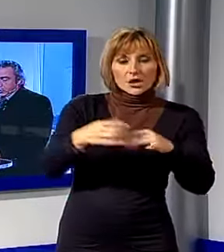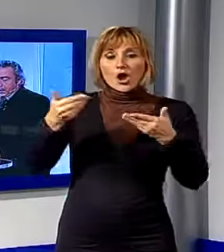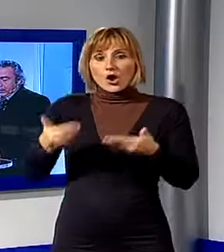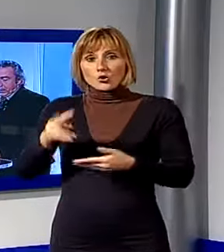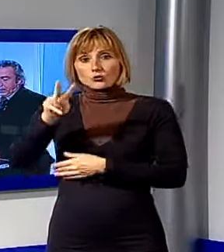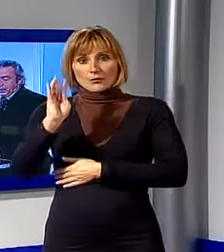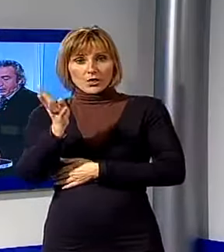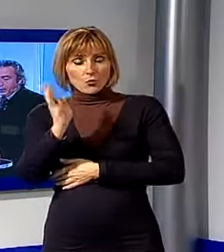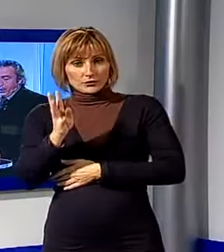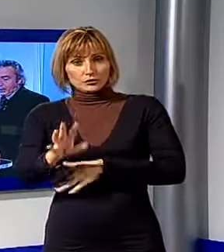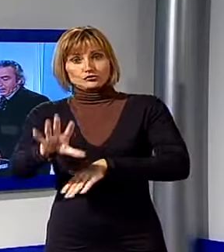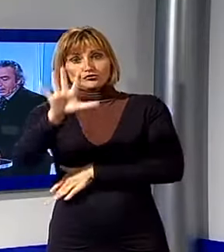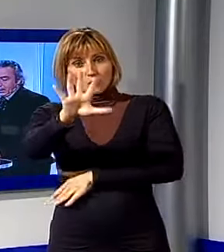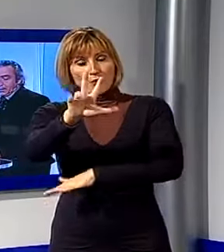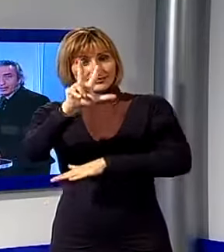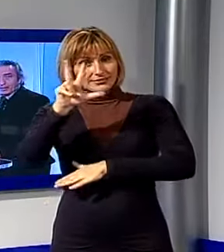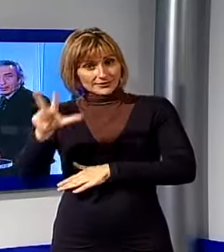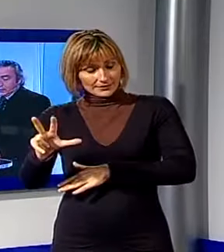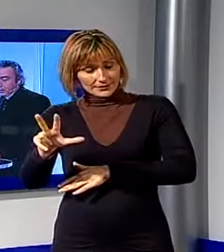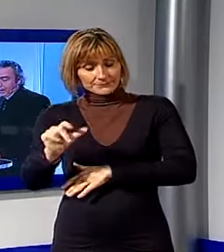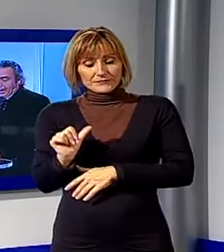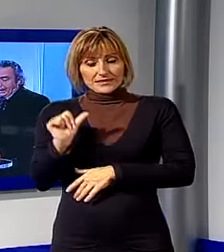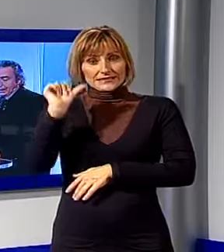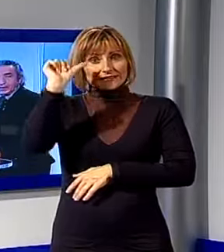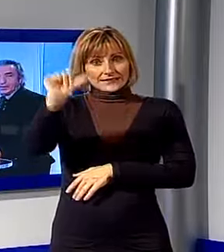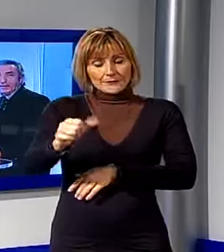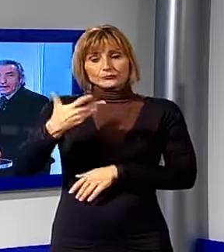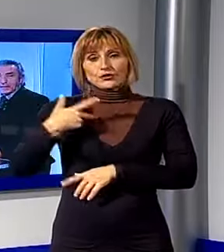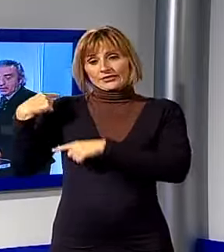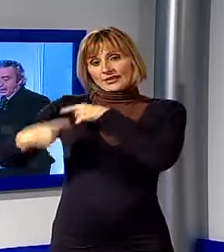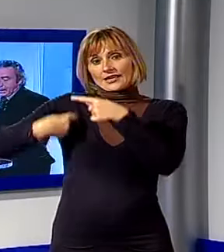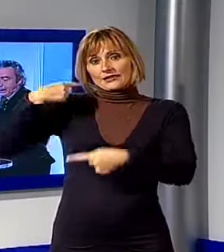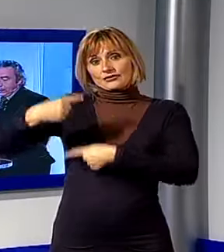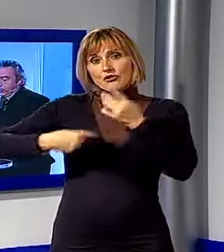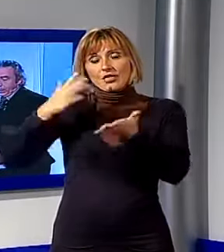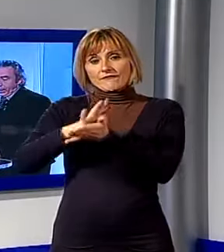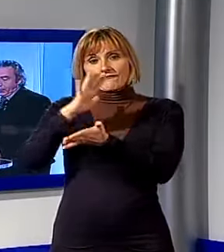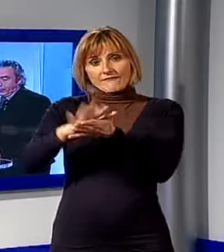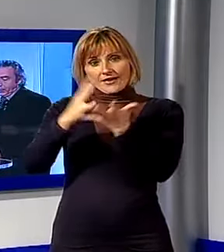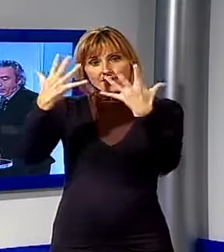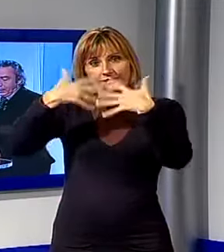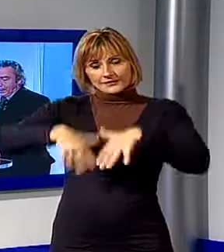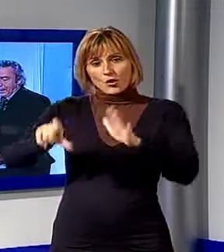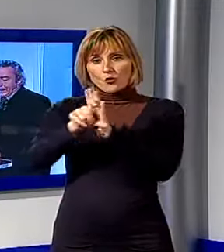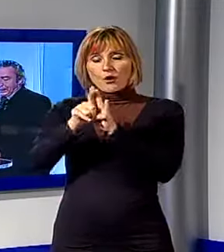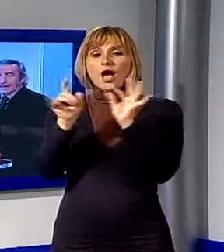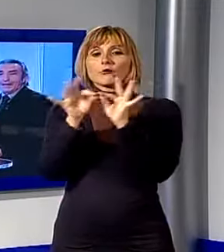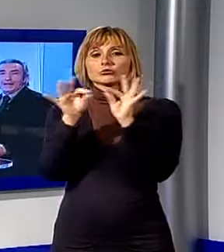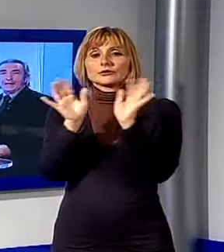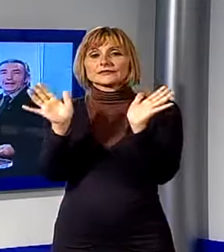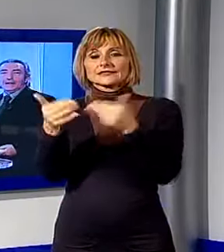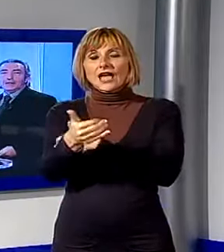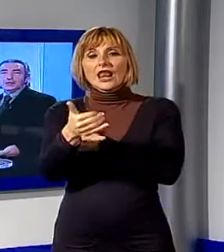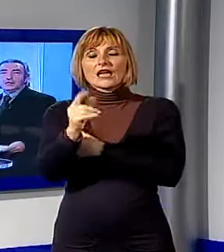sono state infatti 53. Sabato si terrà la tradizionale festa organizzata dal comune, l'appuntamento è nella sala dei